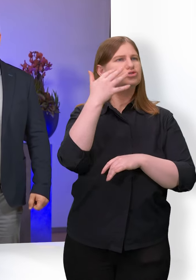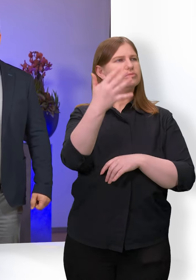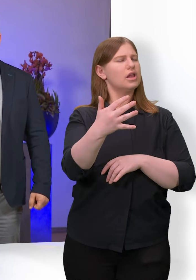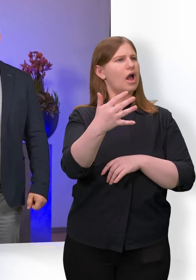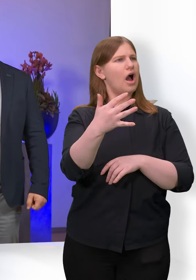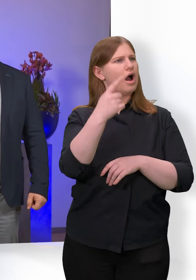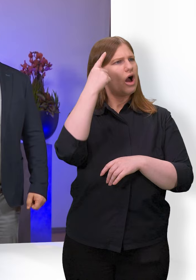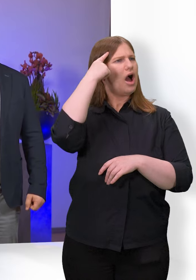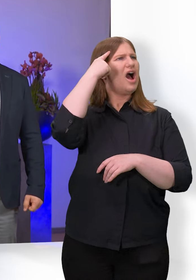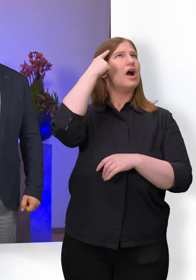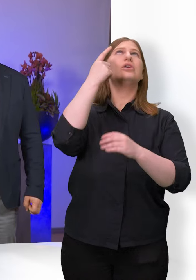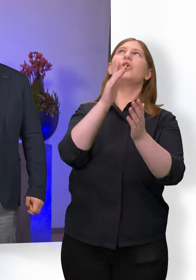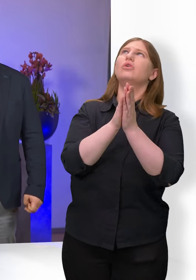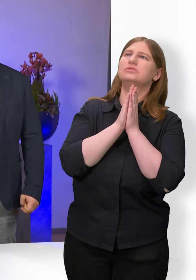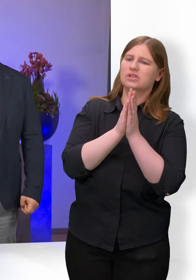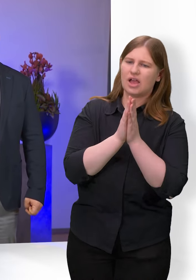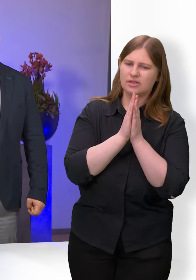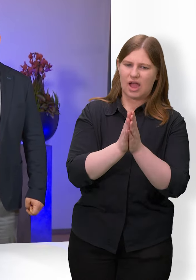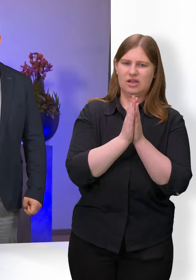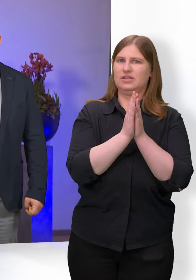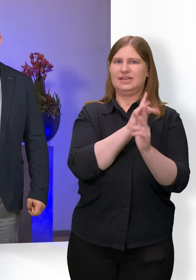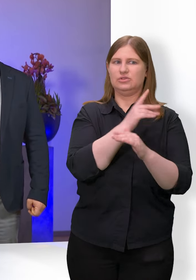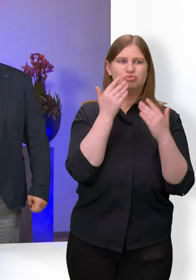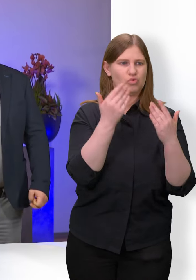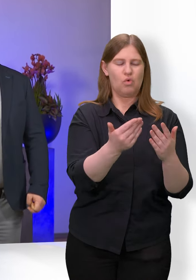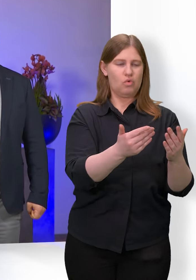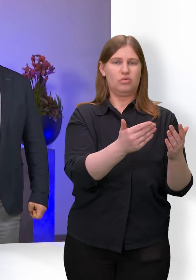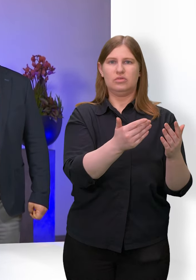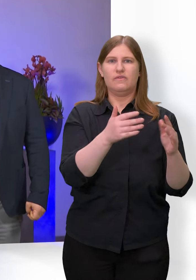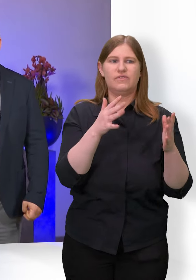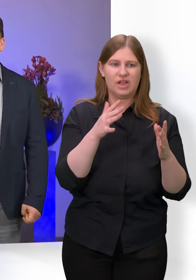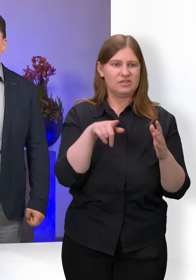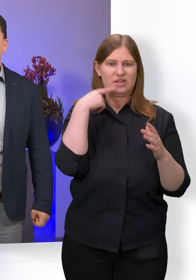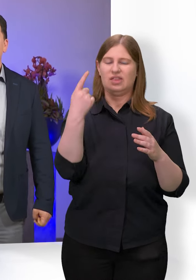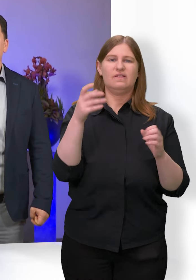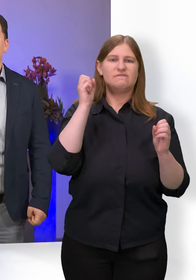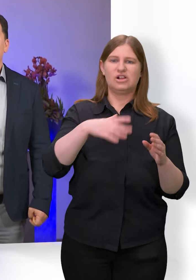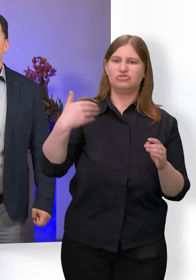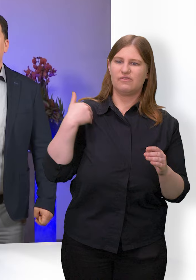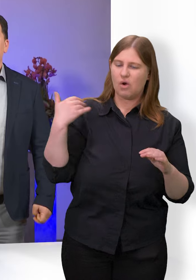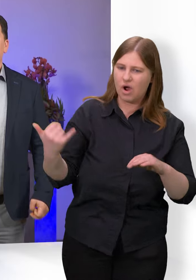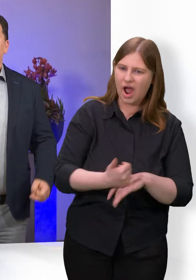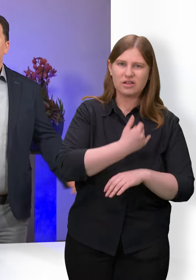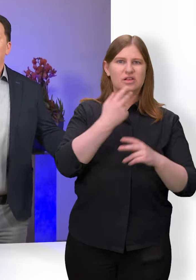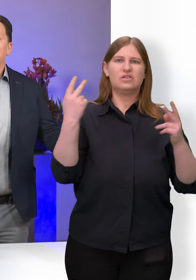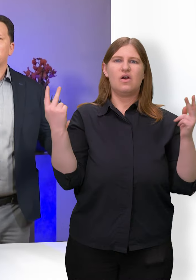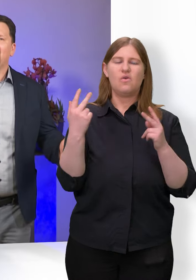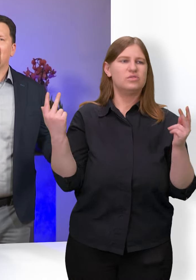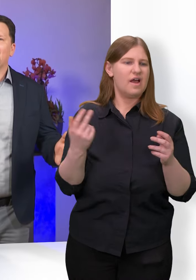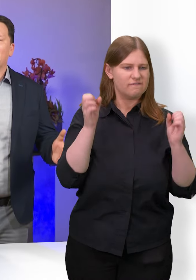war das, dass Gott dieses Gebet nicht beantwortet hat. Ich hätte vielleicht die falsche Frau geheiratet oder wäre den falschen Weg gegangen.